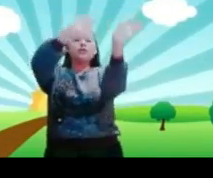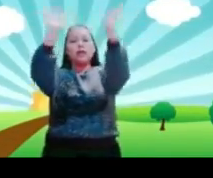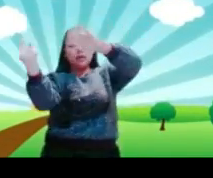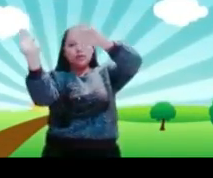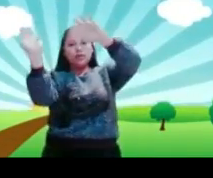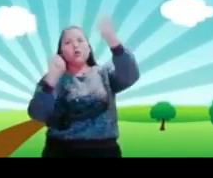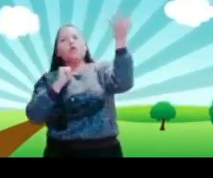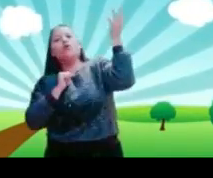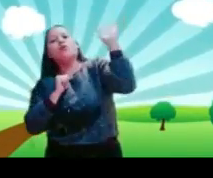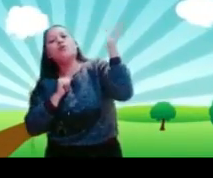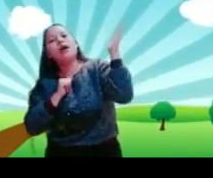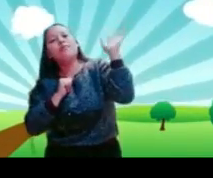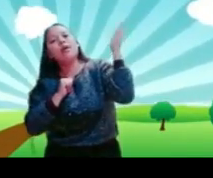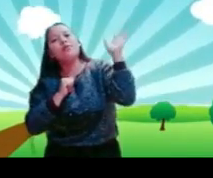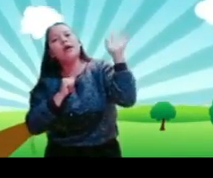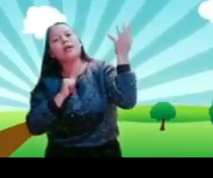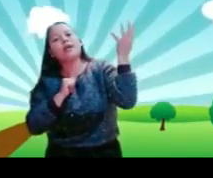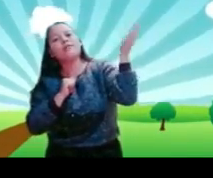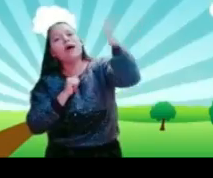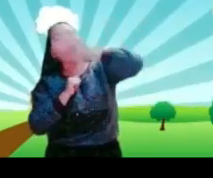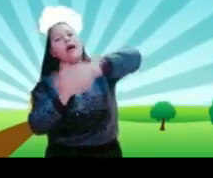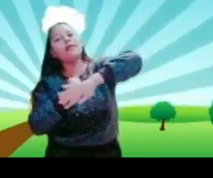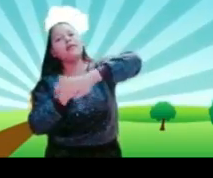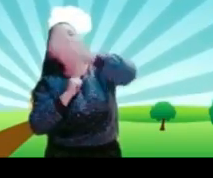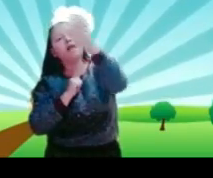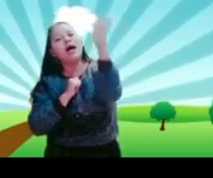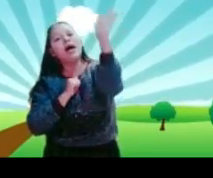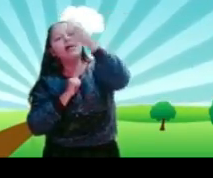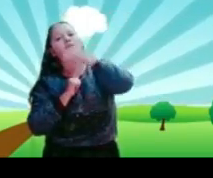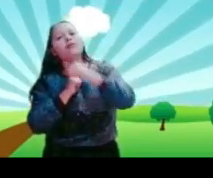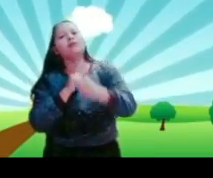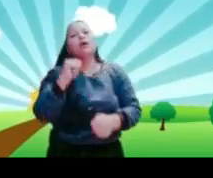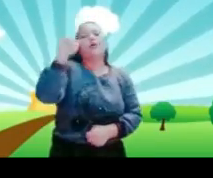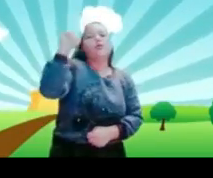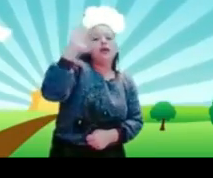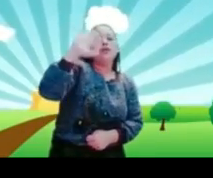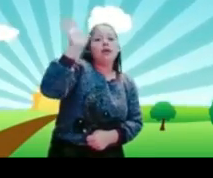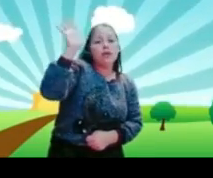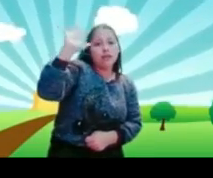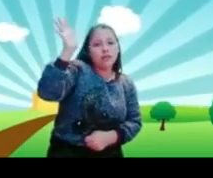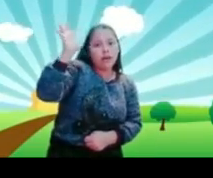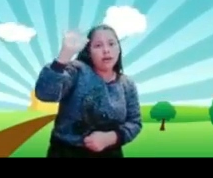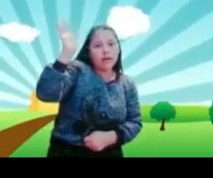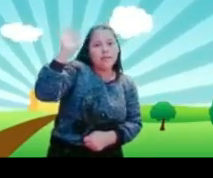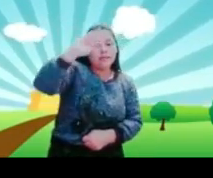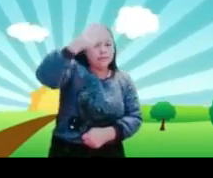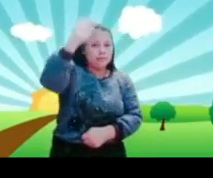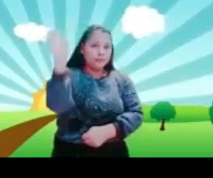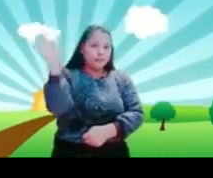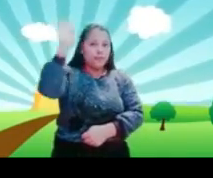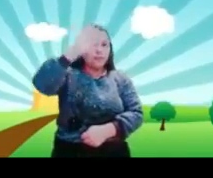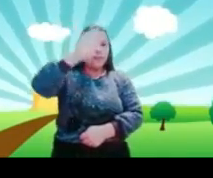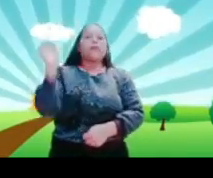todos adiós. Con una mano arriba, adiós, adiós. Con la otra manito arriba,